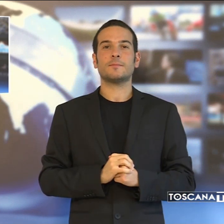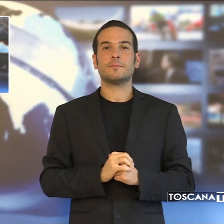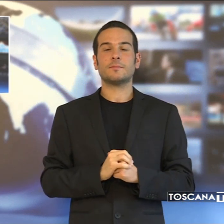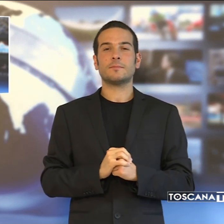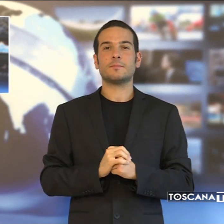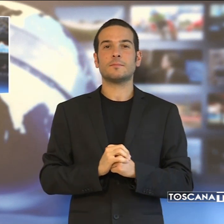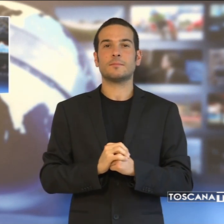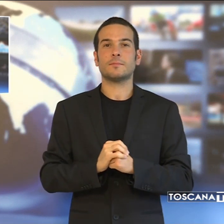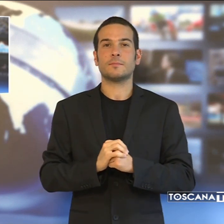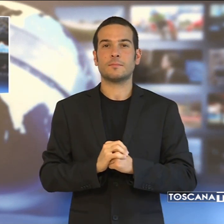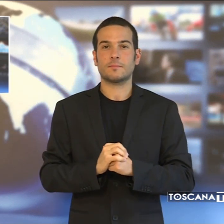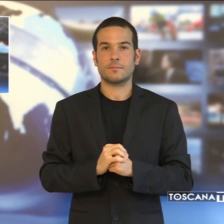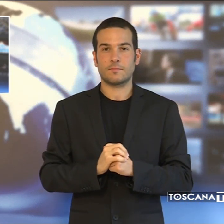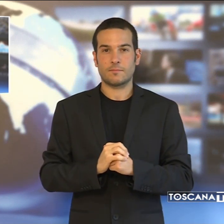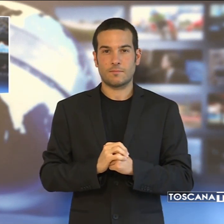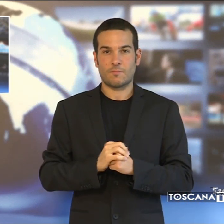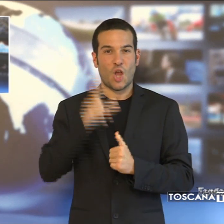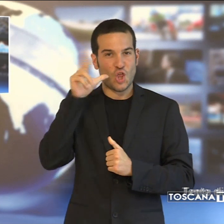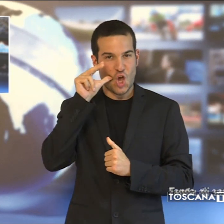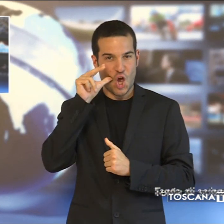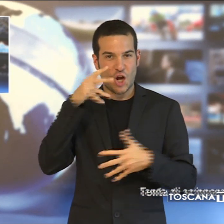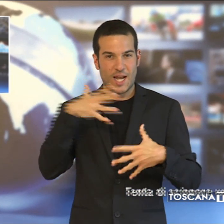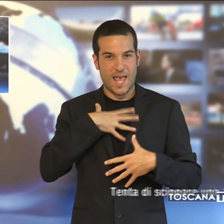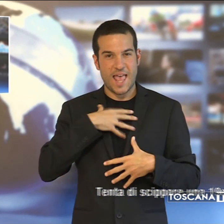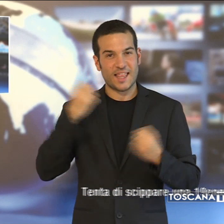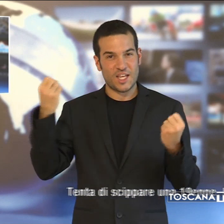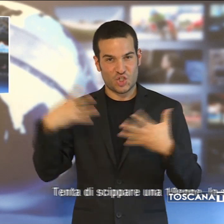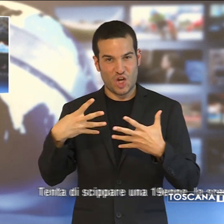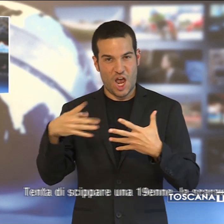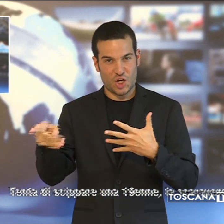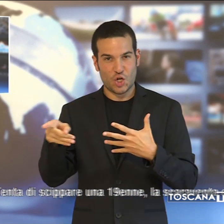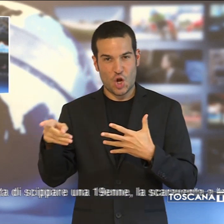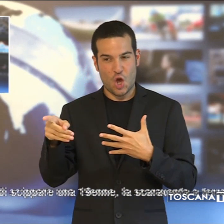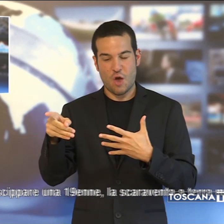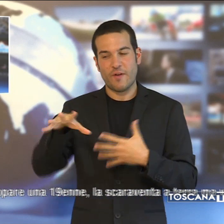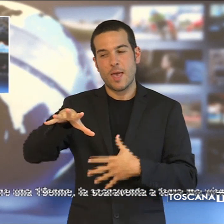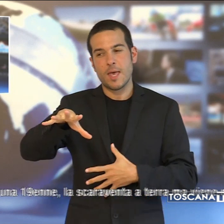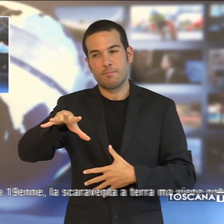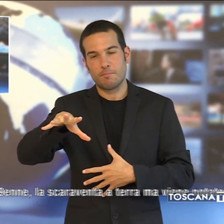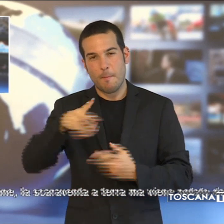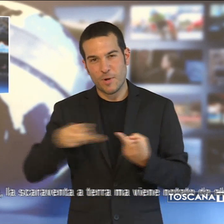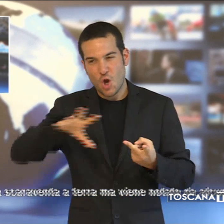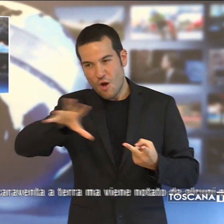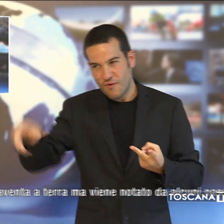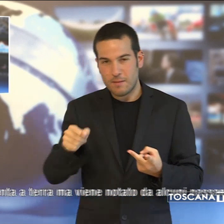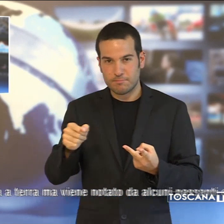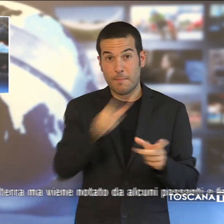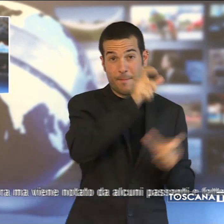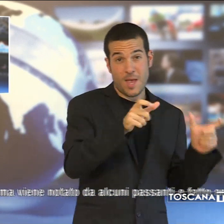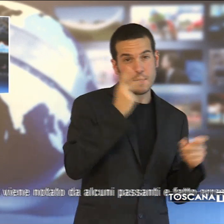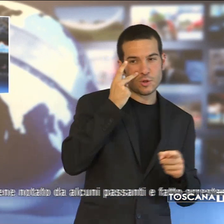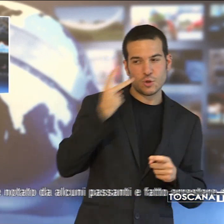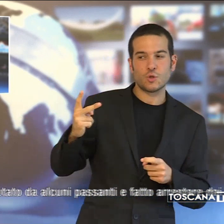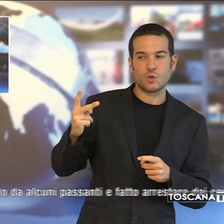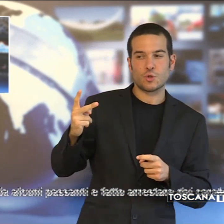Tenta di scippare una 19enne la scaraventa a terra ma viene notato da alcuni passanti e fatto arrestare